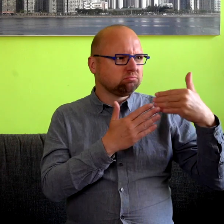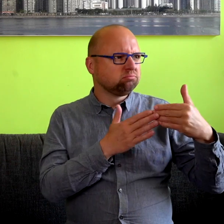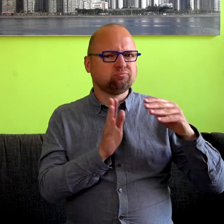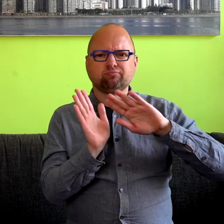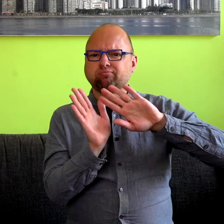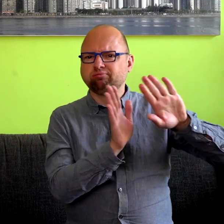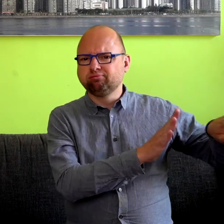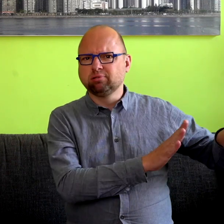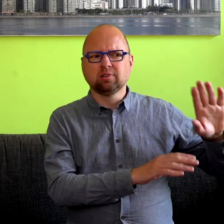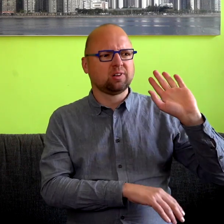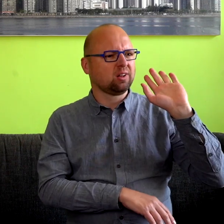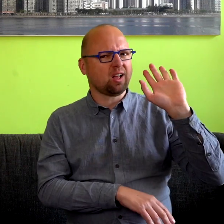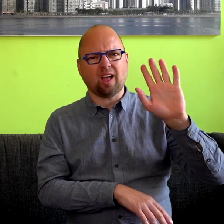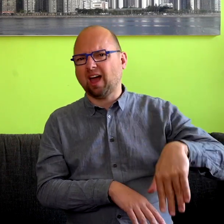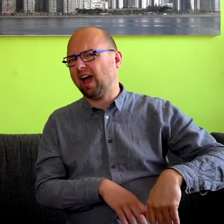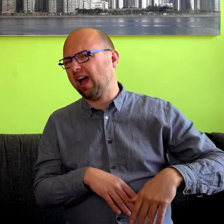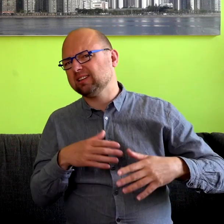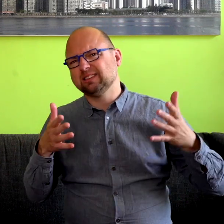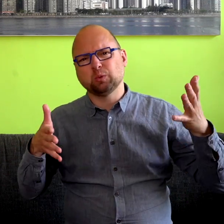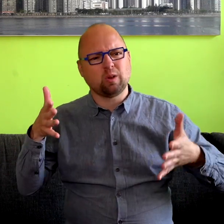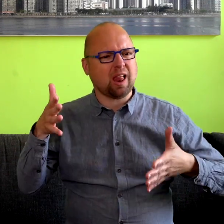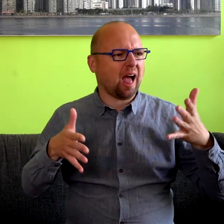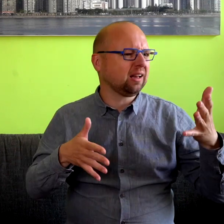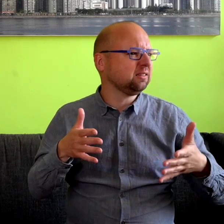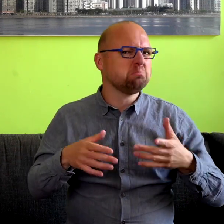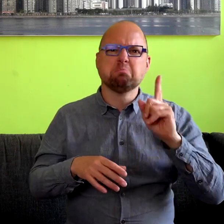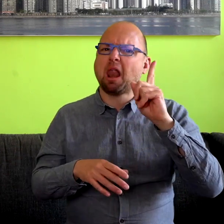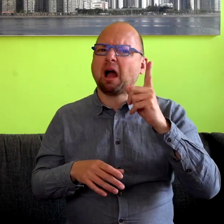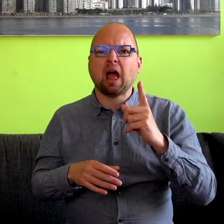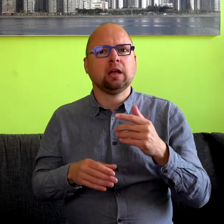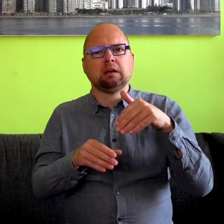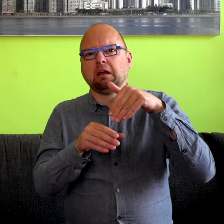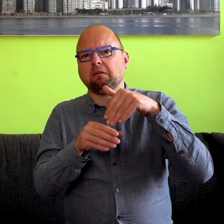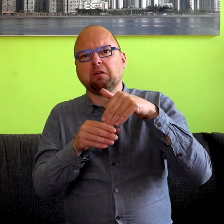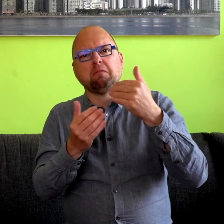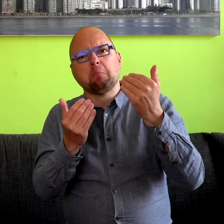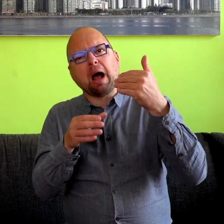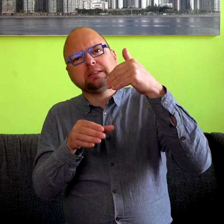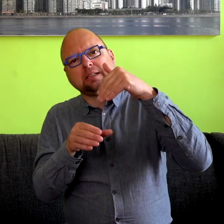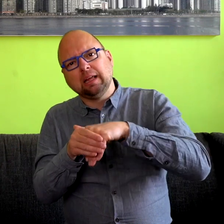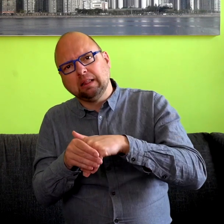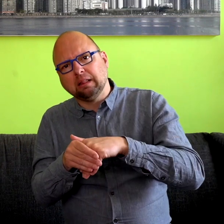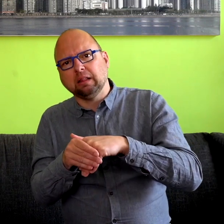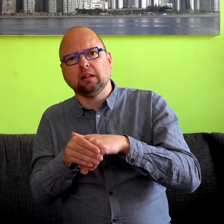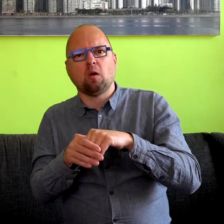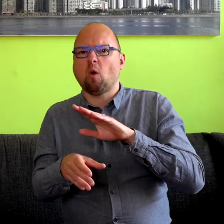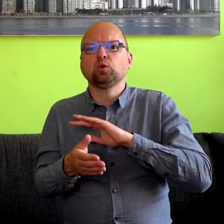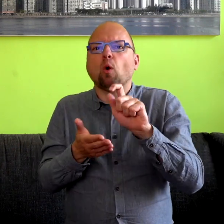weinig informatie in. We schrijven het niet voor niks niet op, enzovoorts, enzovoorts. Maar eigenlijk hebben we de